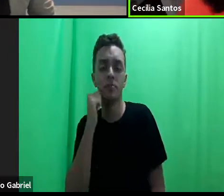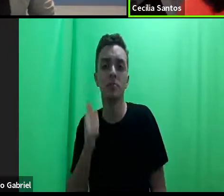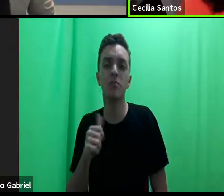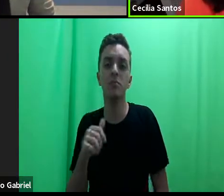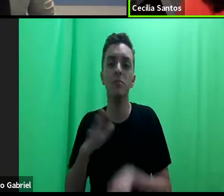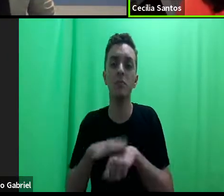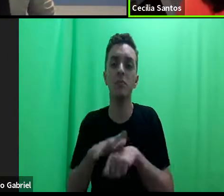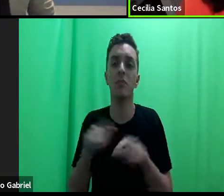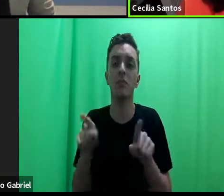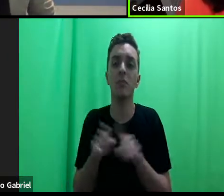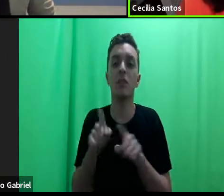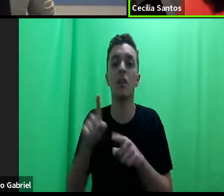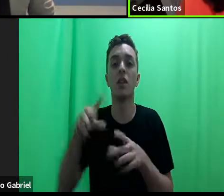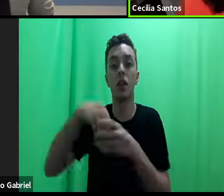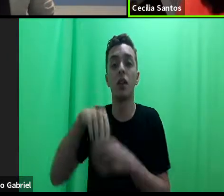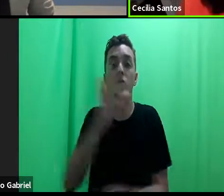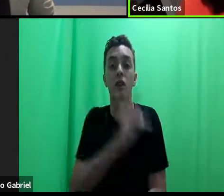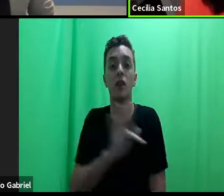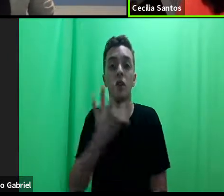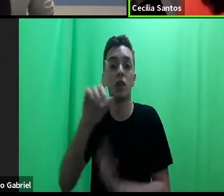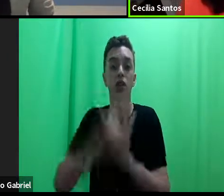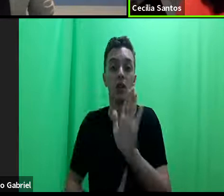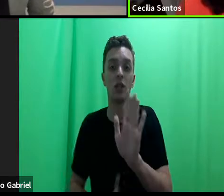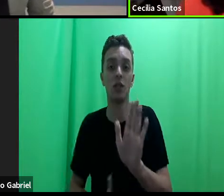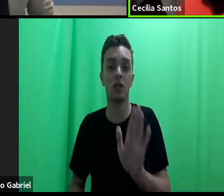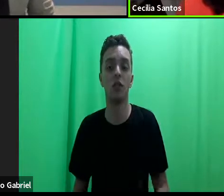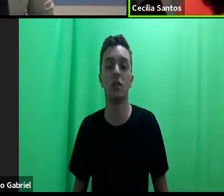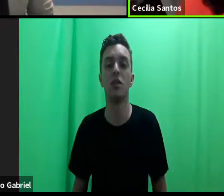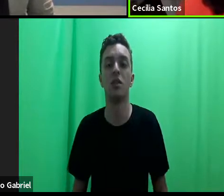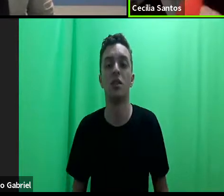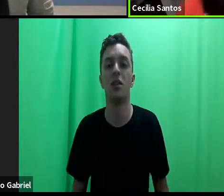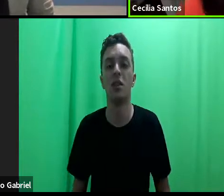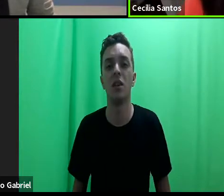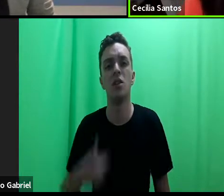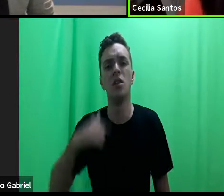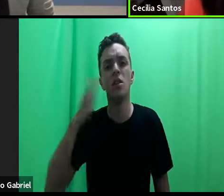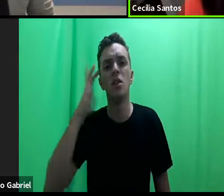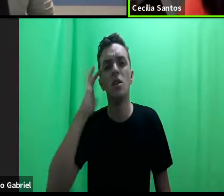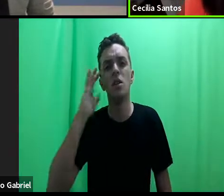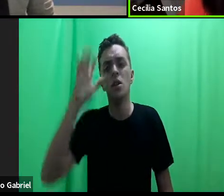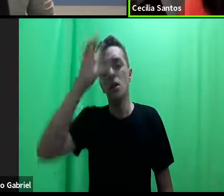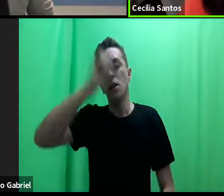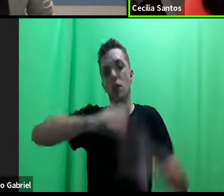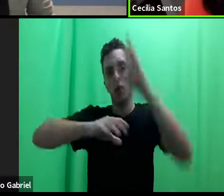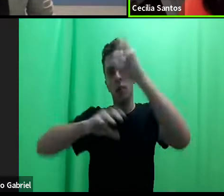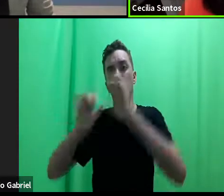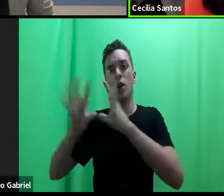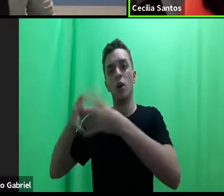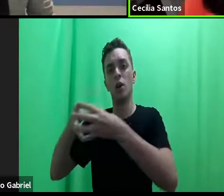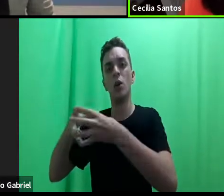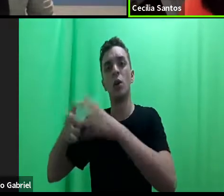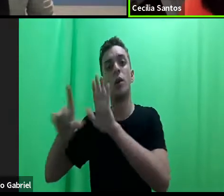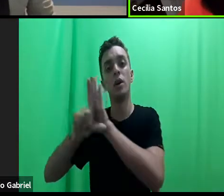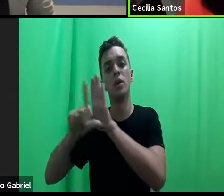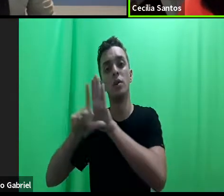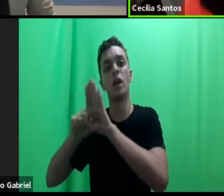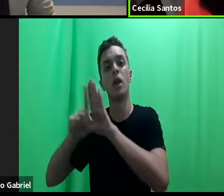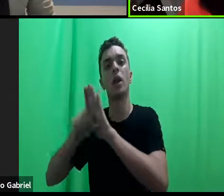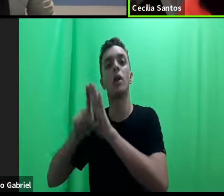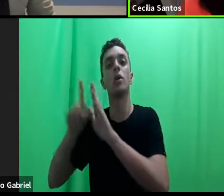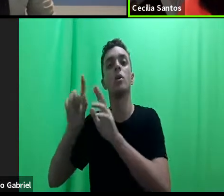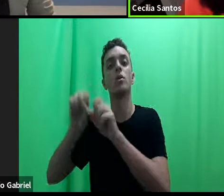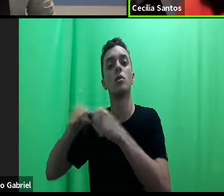estão nas faculdades de direito e eu acho que aprender com os núcleos da Lei Maria da Penha também é interessante,